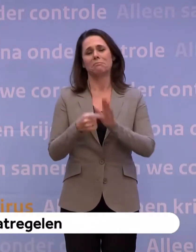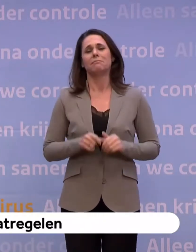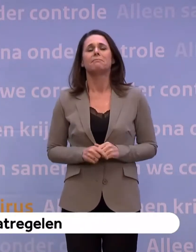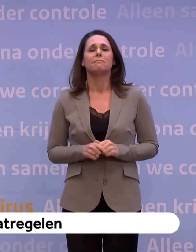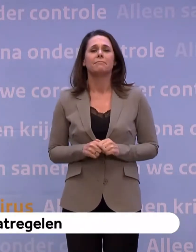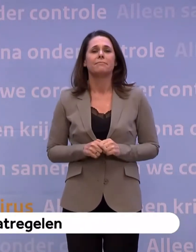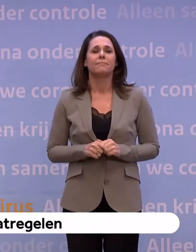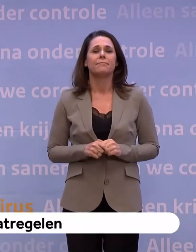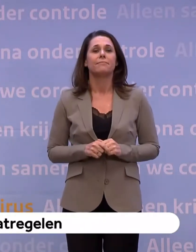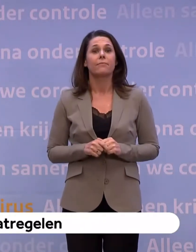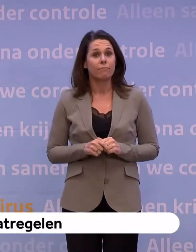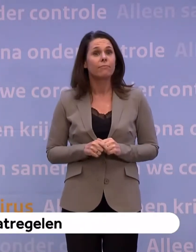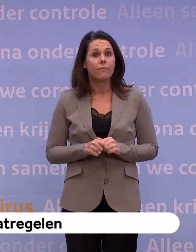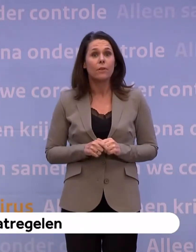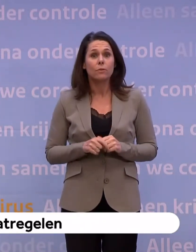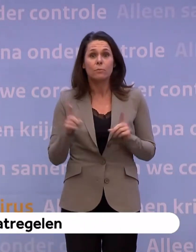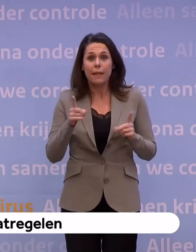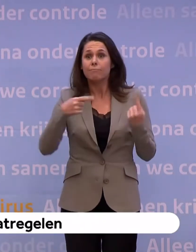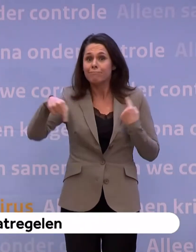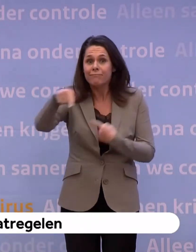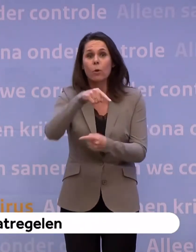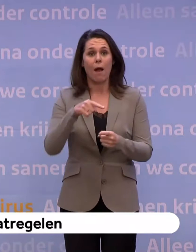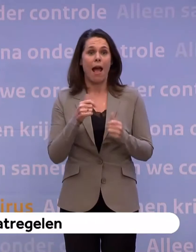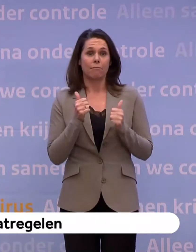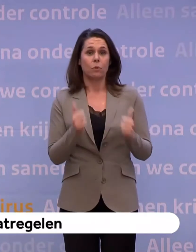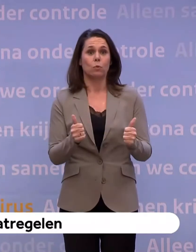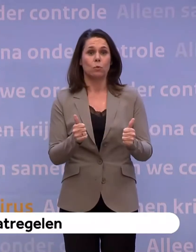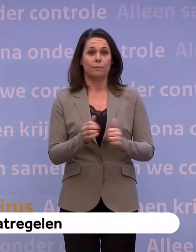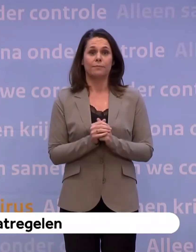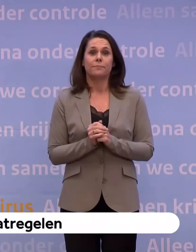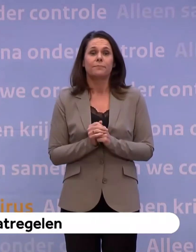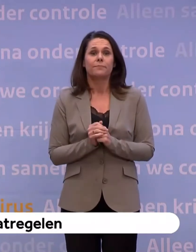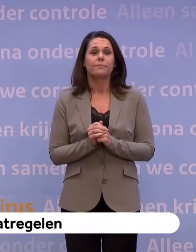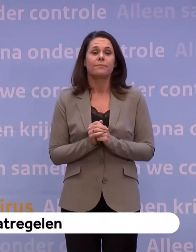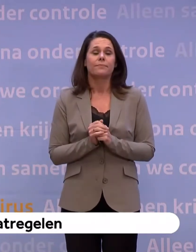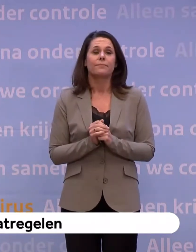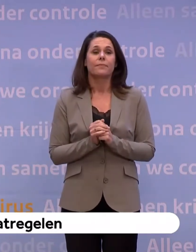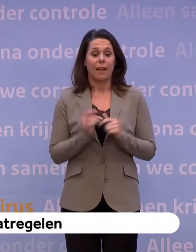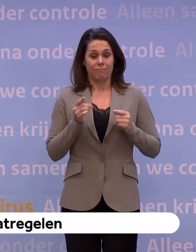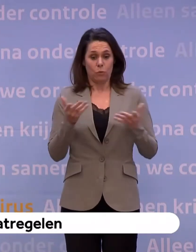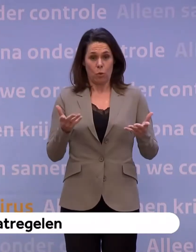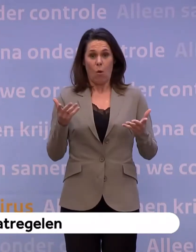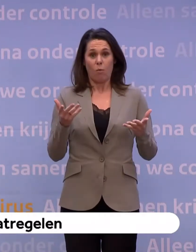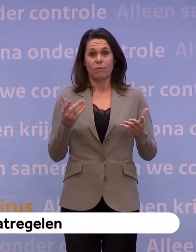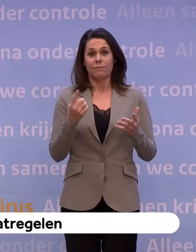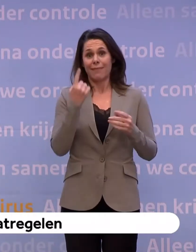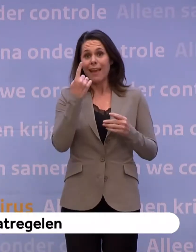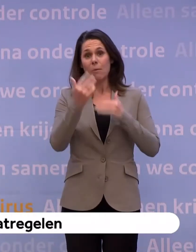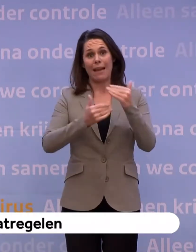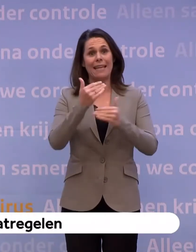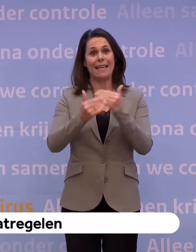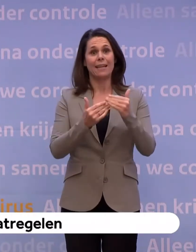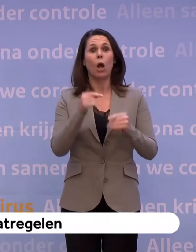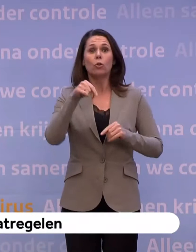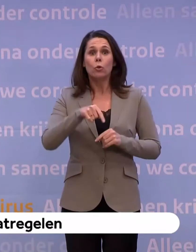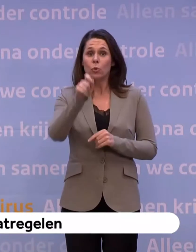We hebben dit dus voor elkaar over. En het is ook meteen de enige manier. Want de cijfers laten nu